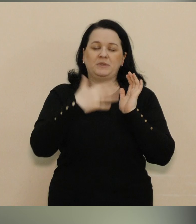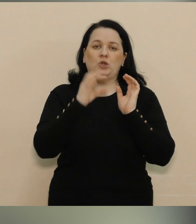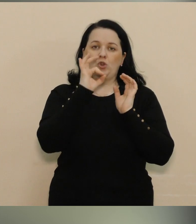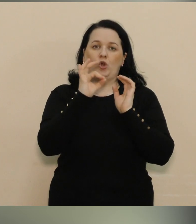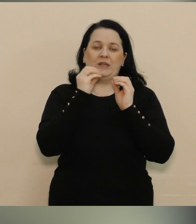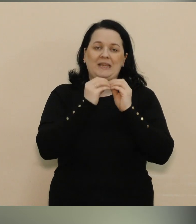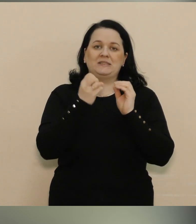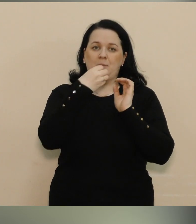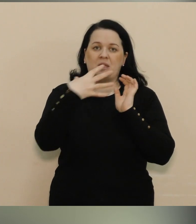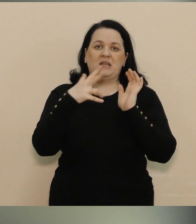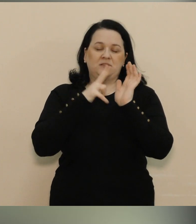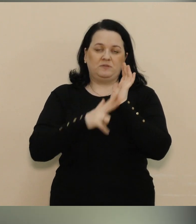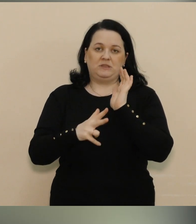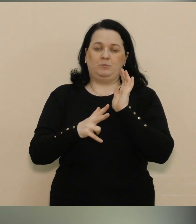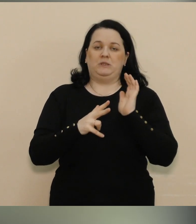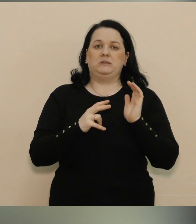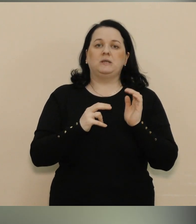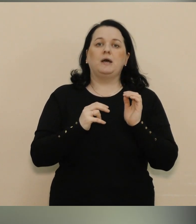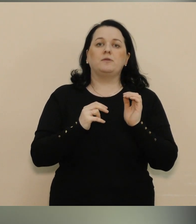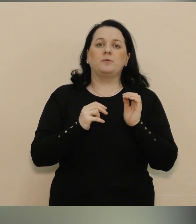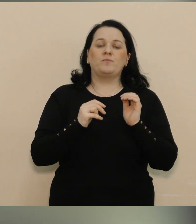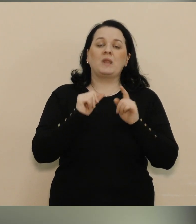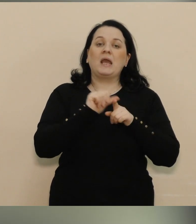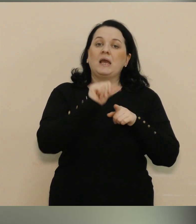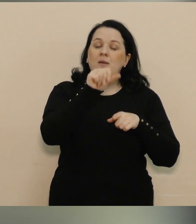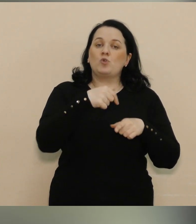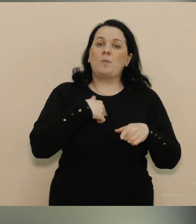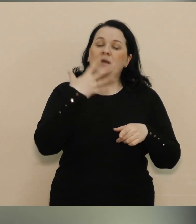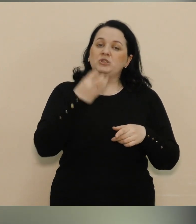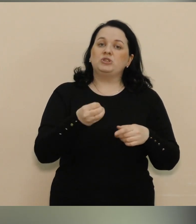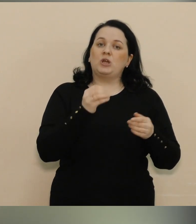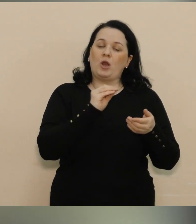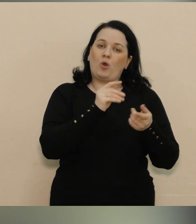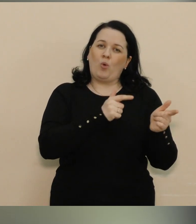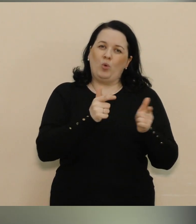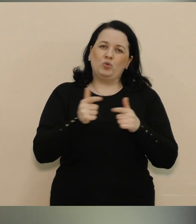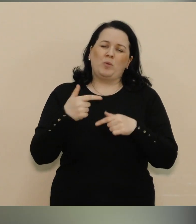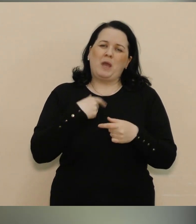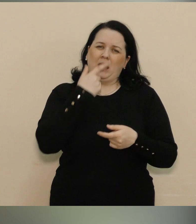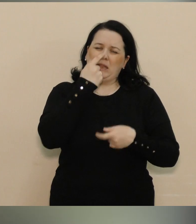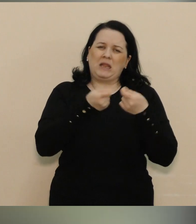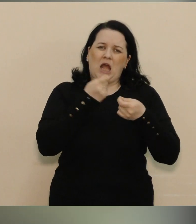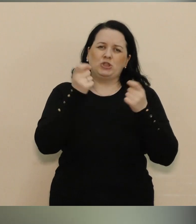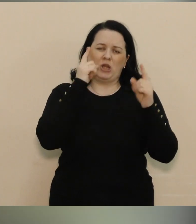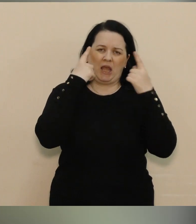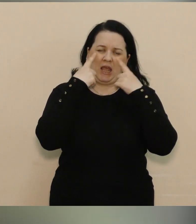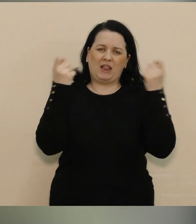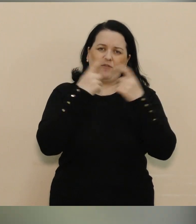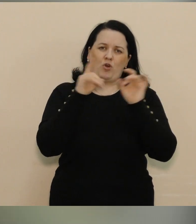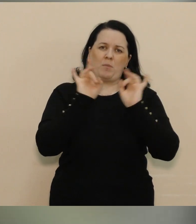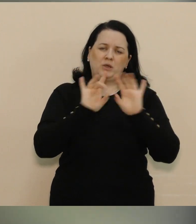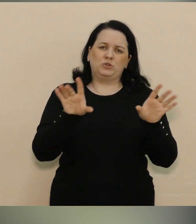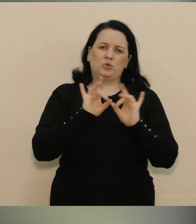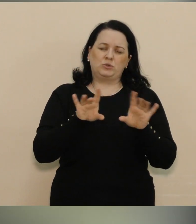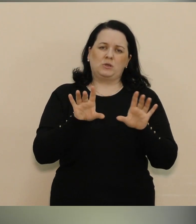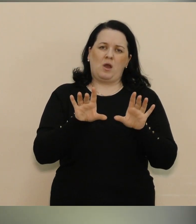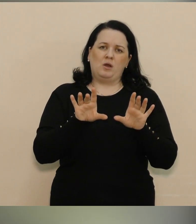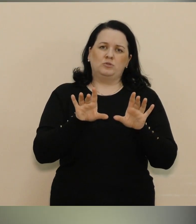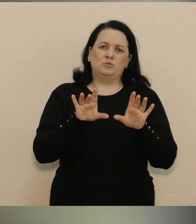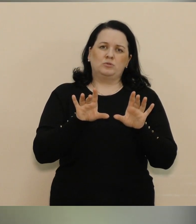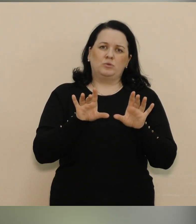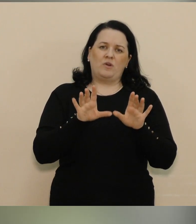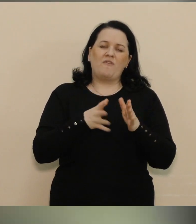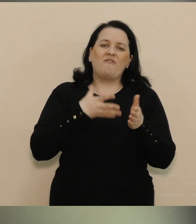-010-1580. Крім того, ми ще готуємо, але я більш детальнішу інформацію для таку невеличку